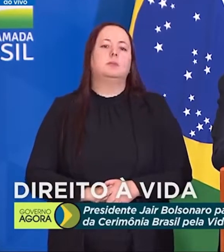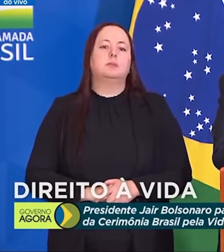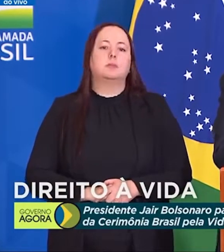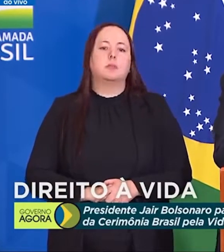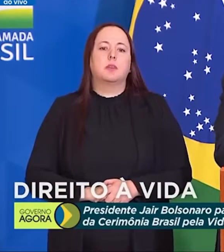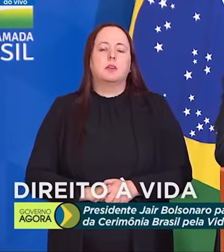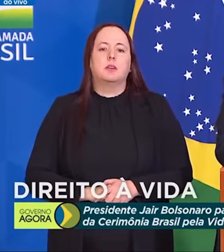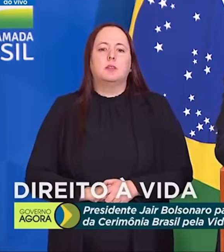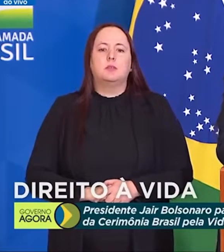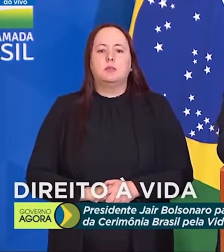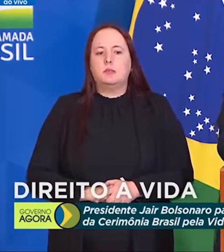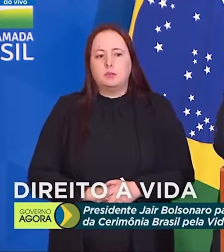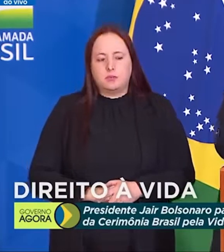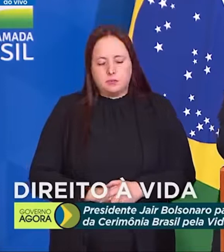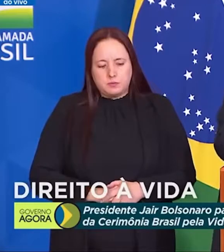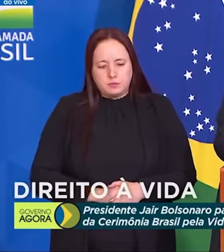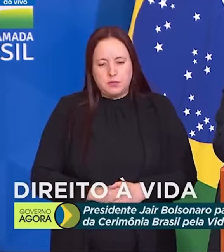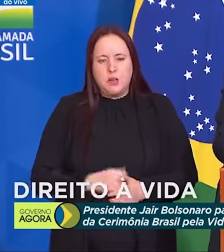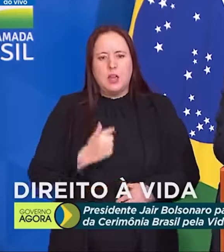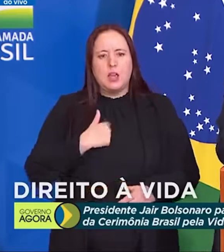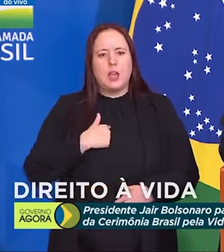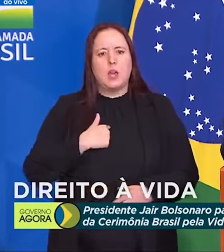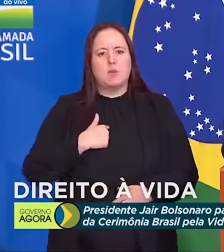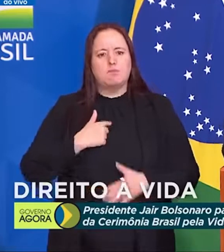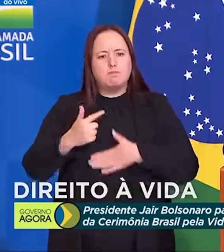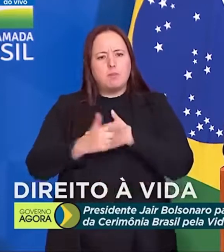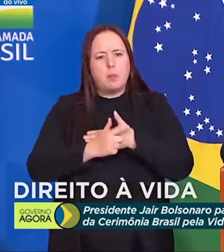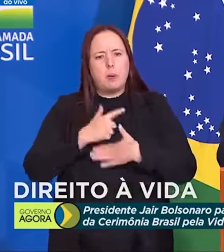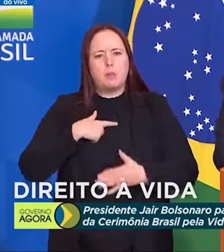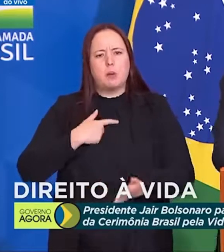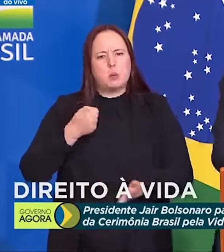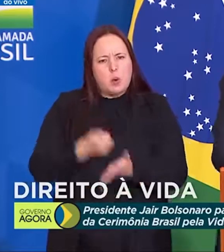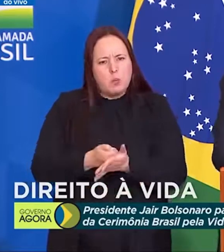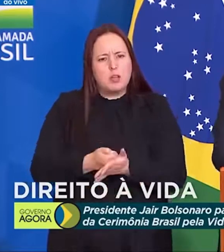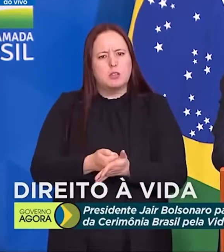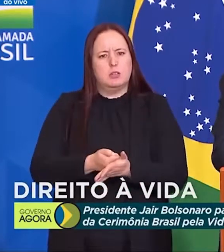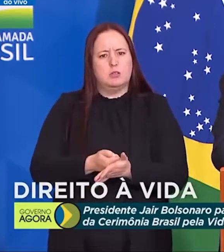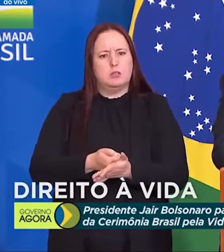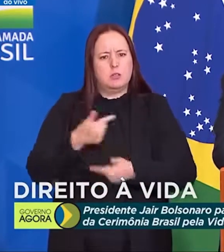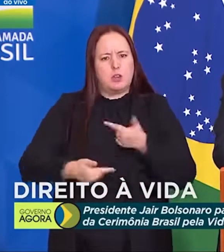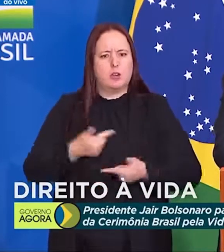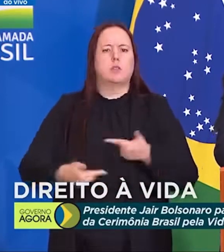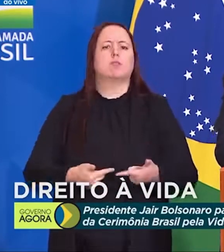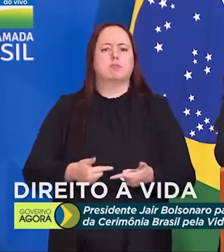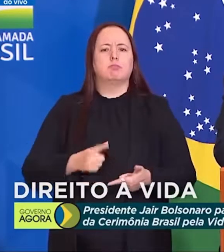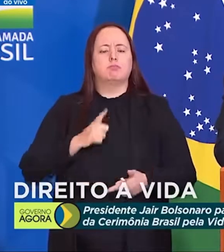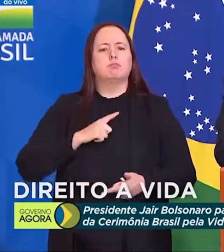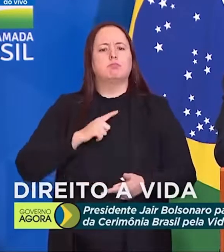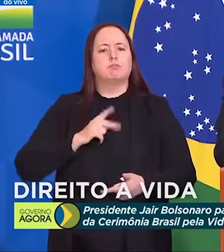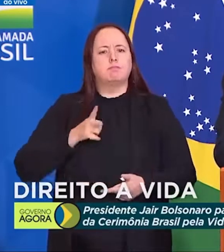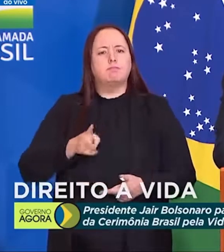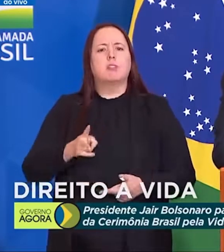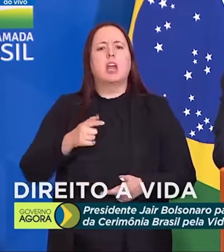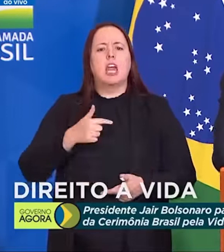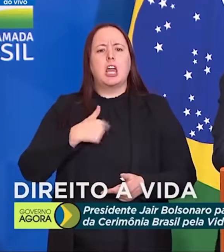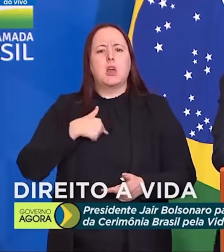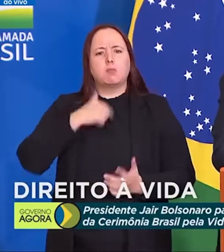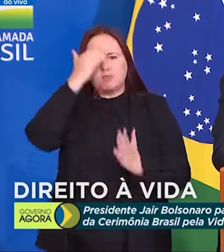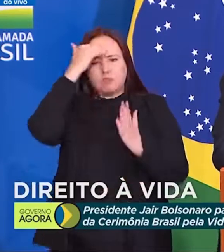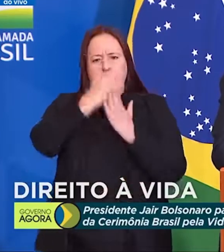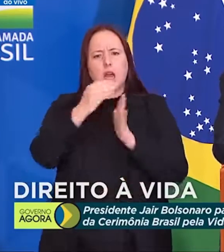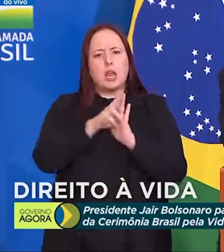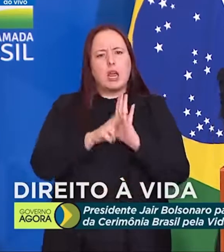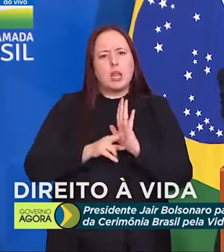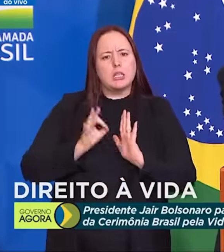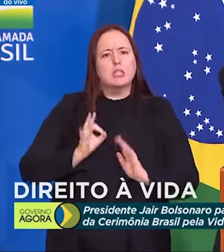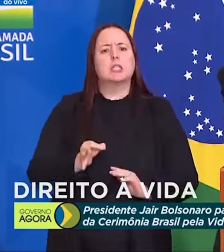Eu tenho a obrigação de agir. Tenho jogado dentro das quatro linhas.